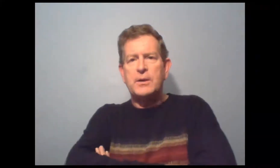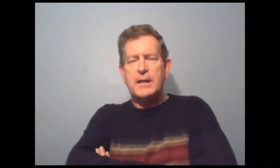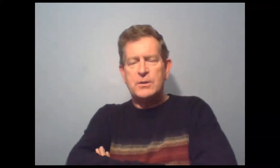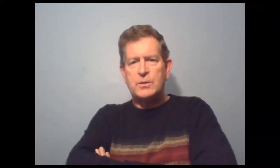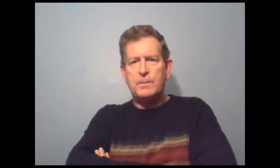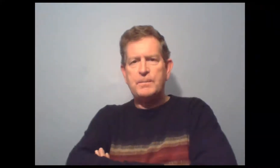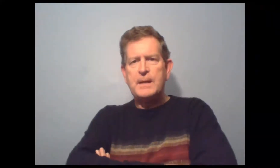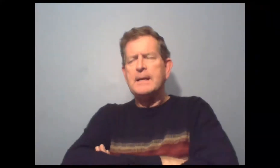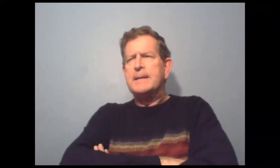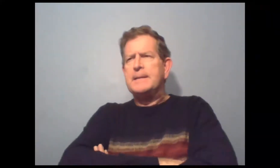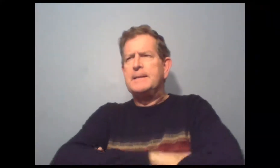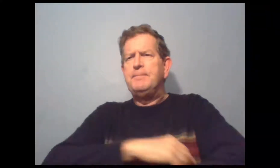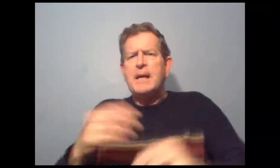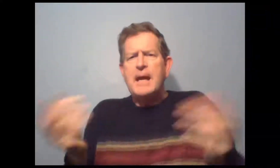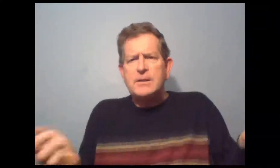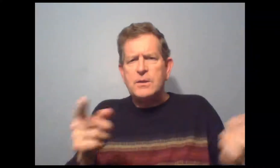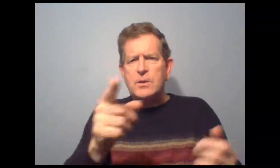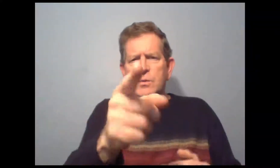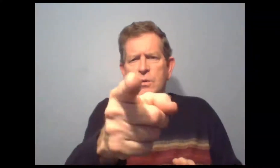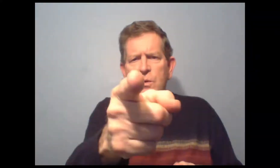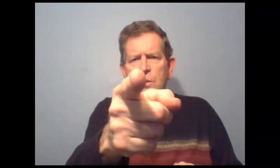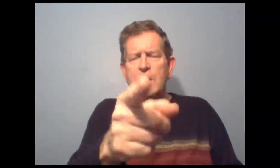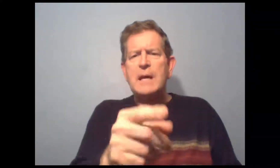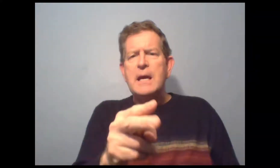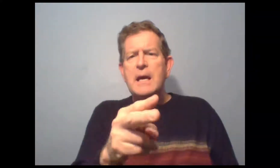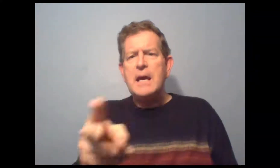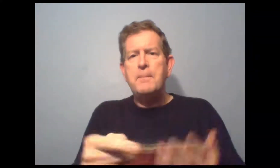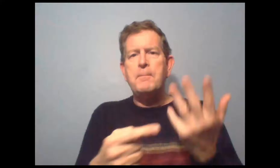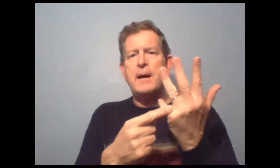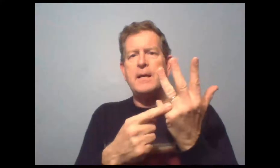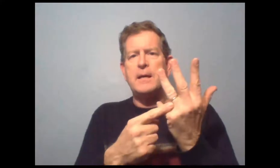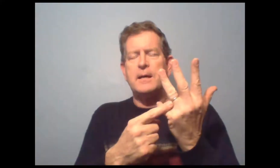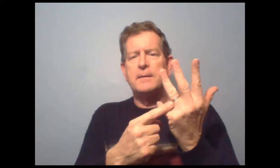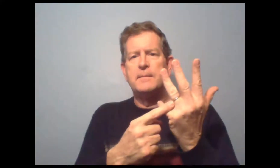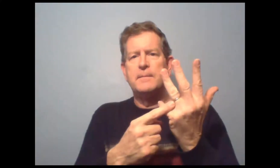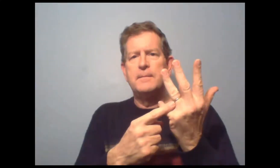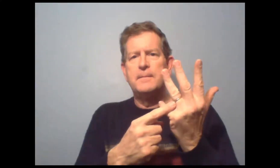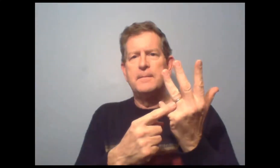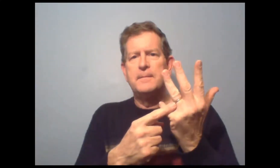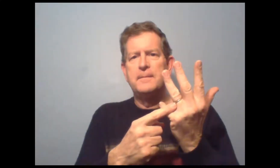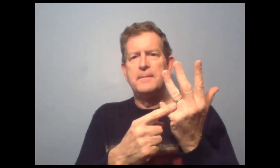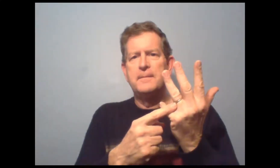pose quelques questions. Est-ce que tu es marié?